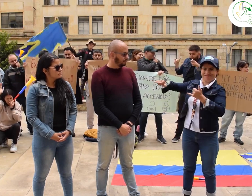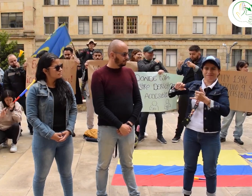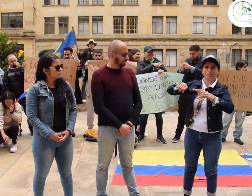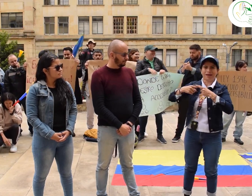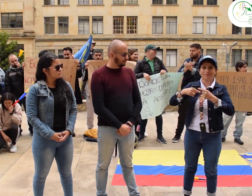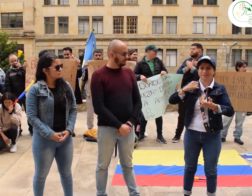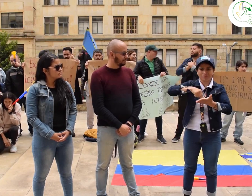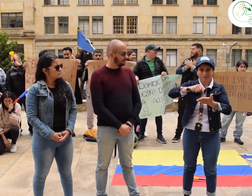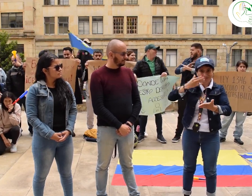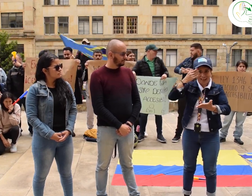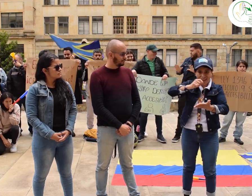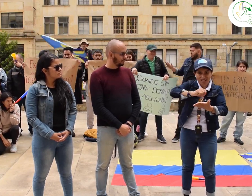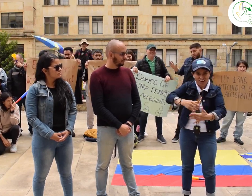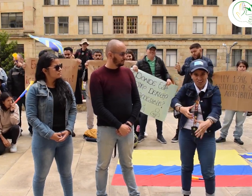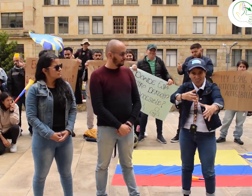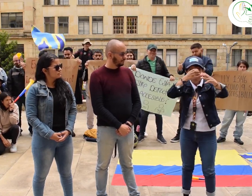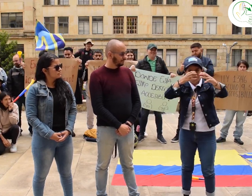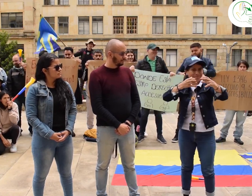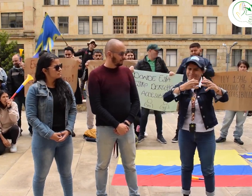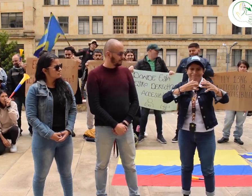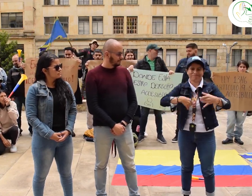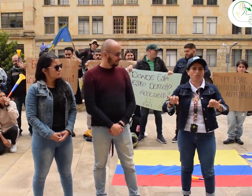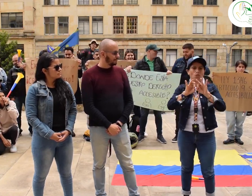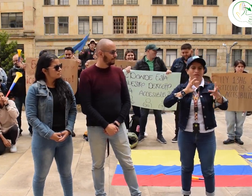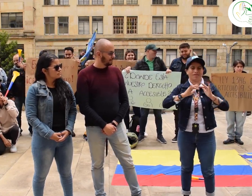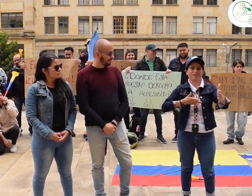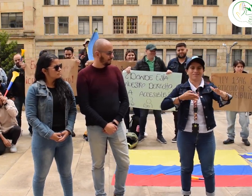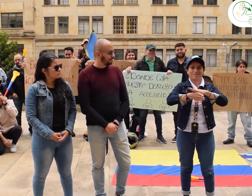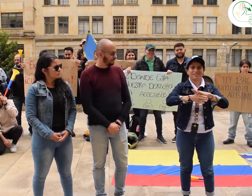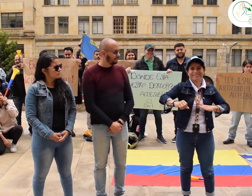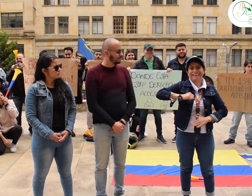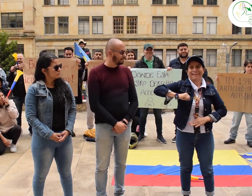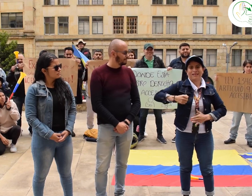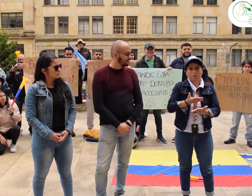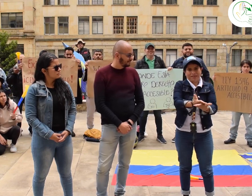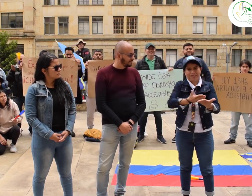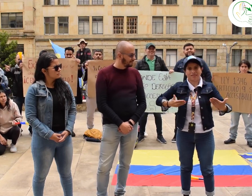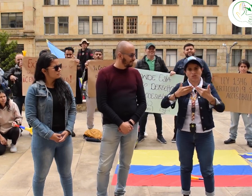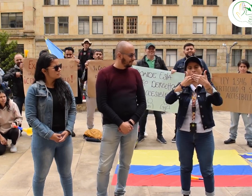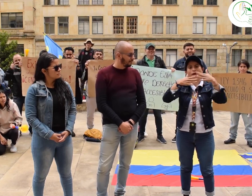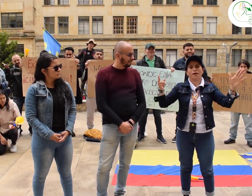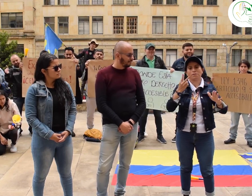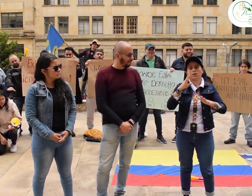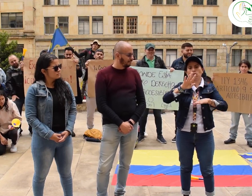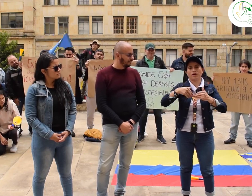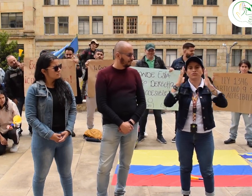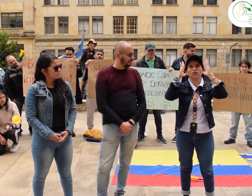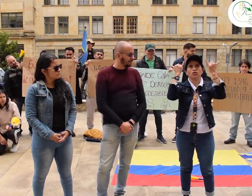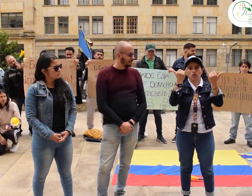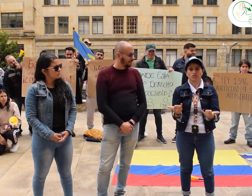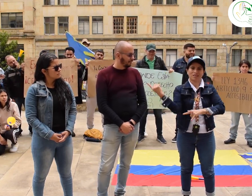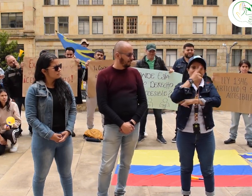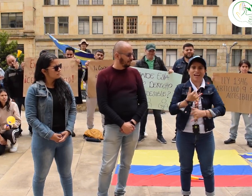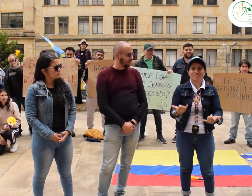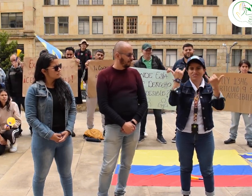las personas sordas no somos hábiles en el proceso de lectoescritura, necesitamos que el centro de relevo trabaje